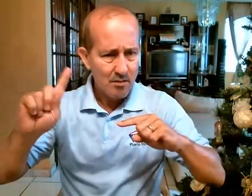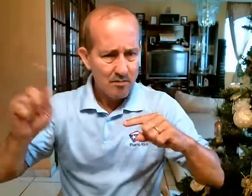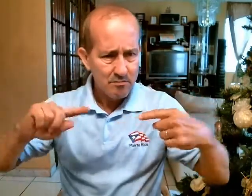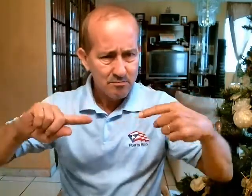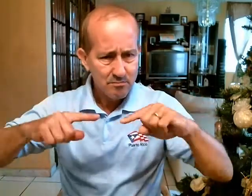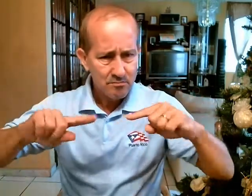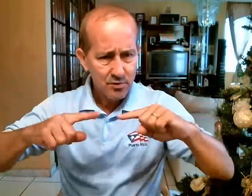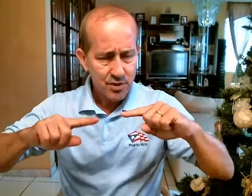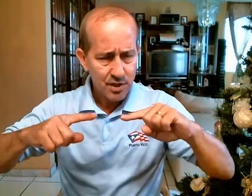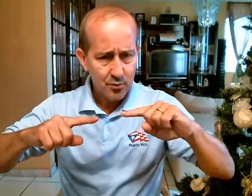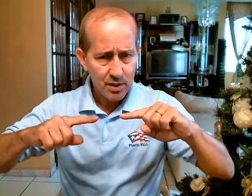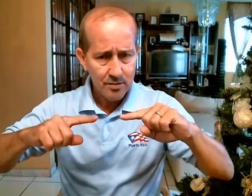Dolor ¿Dónde te duele?